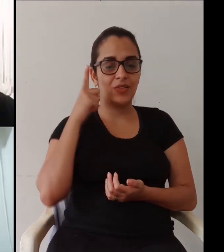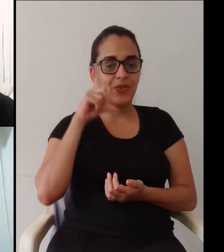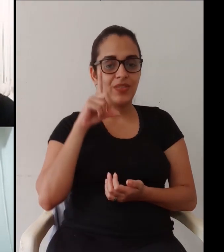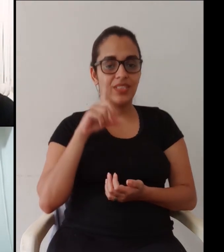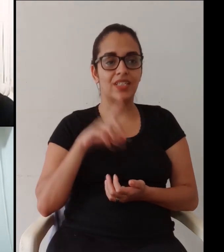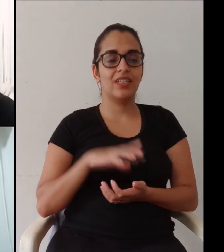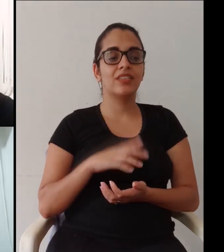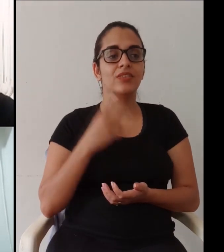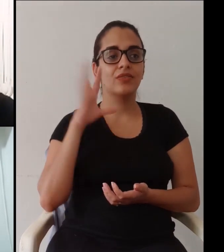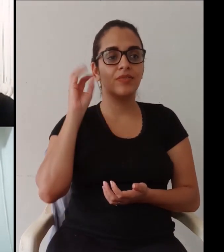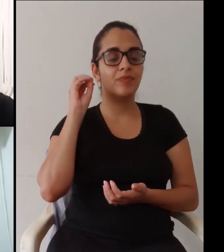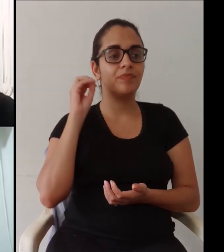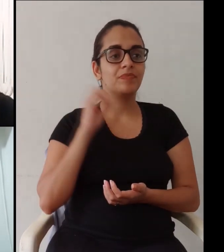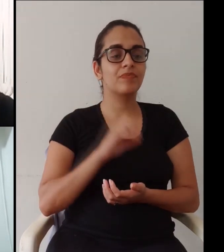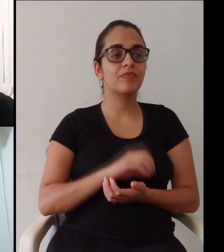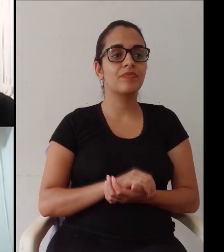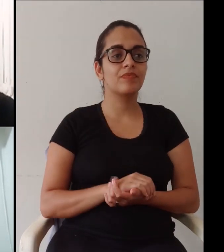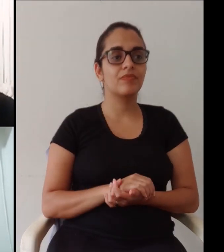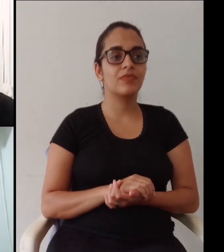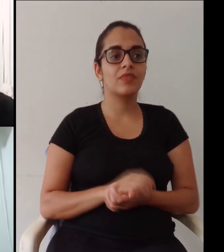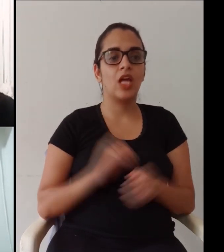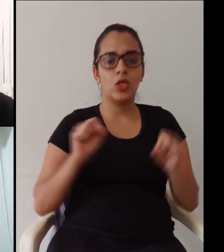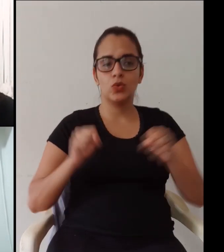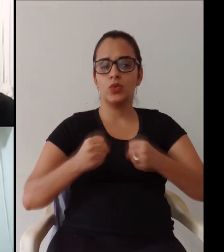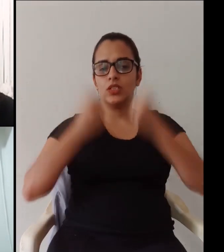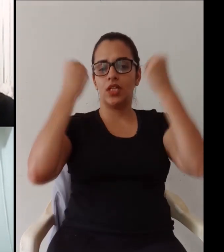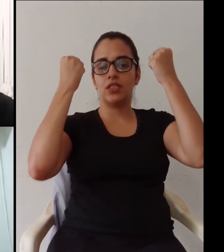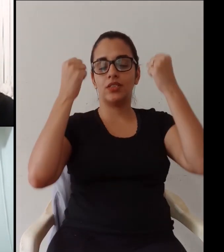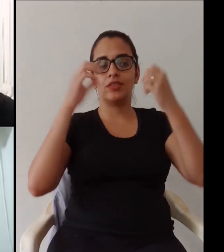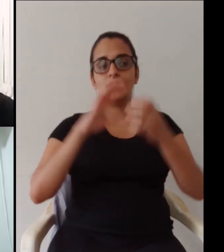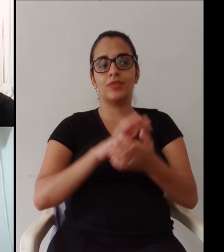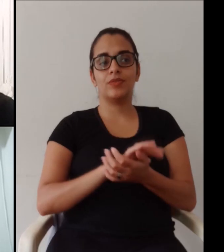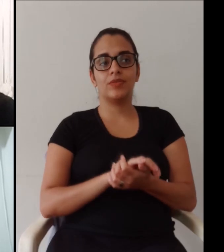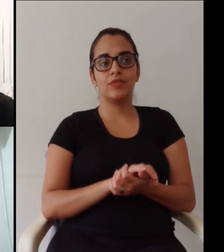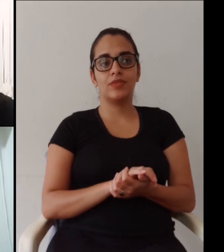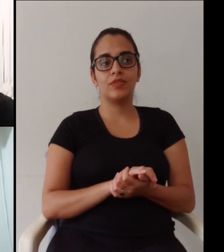pensou que era primeiro que fez né pelo menos foi só 223 vivo